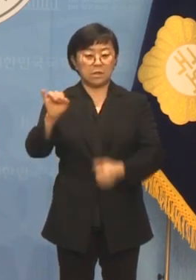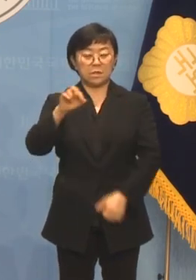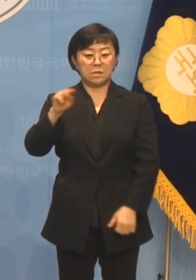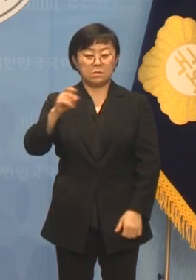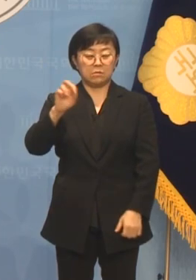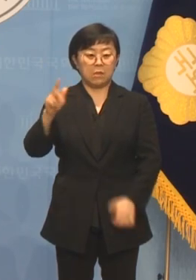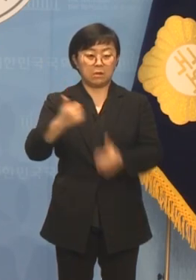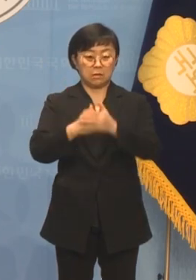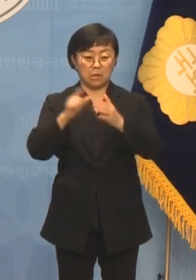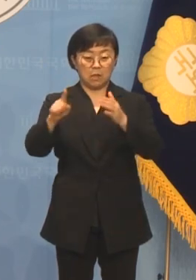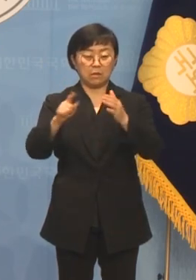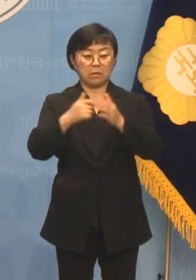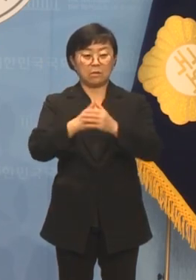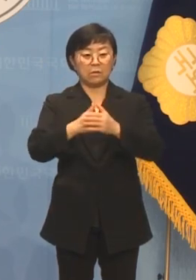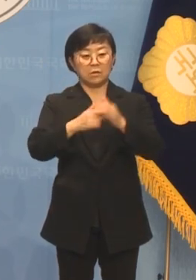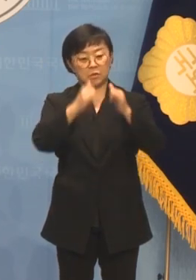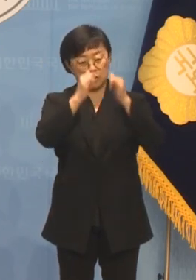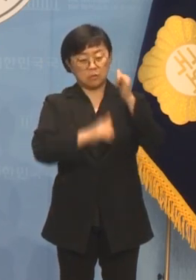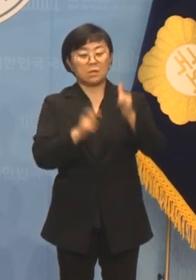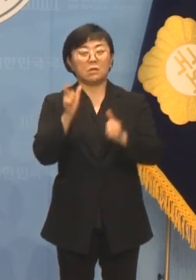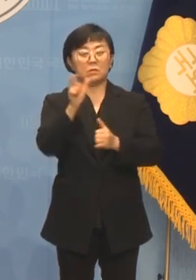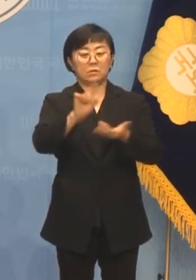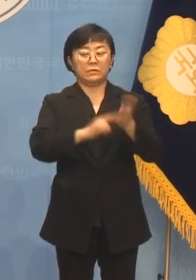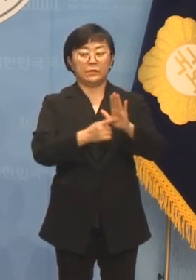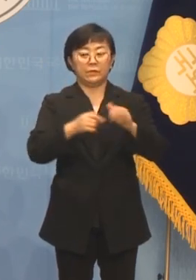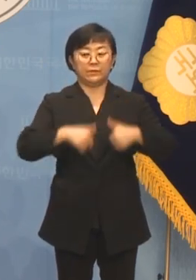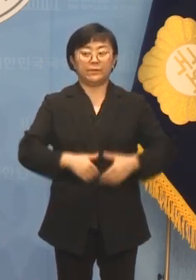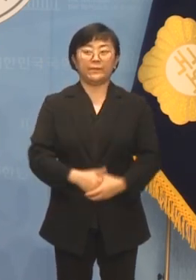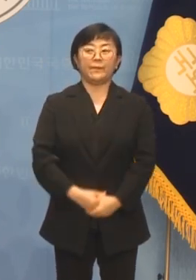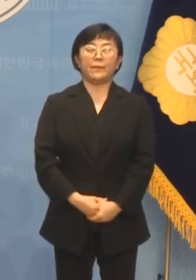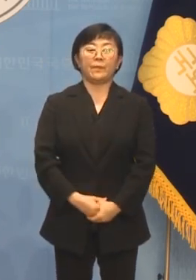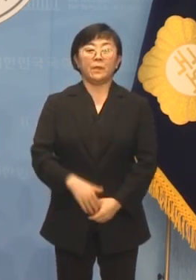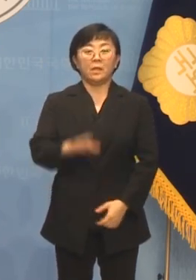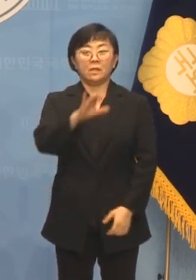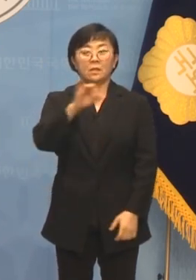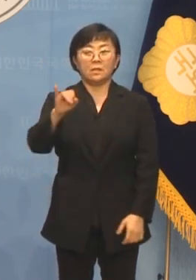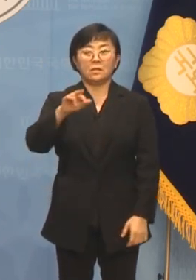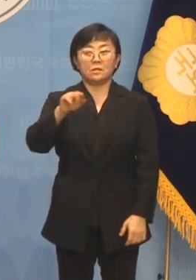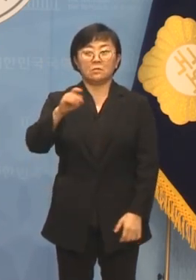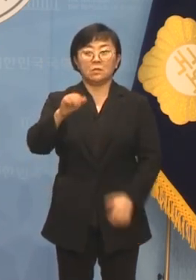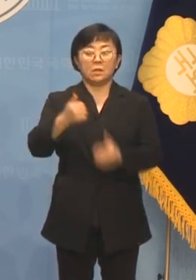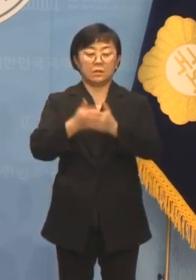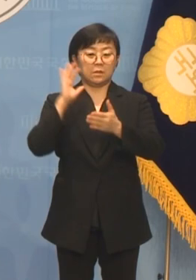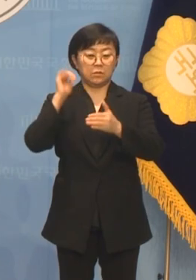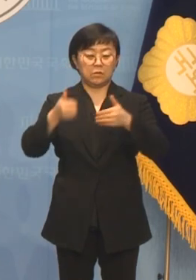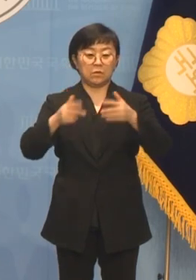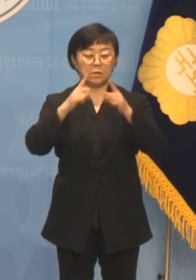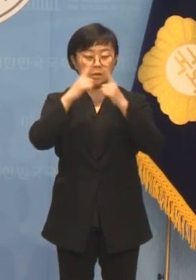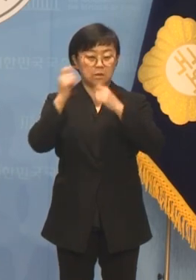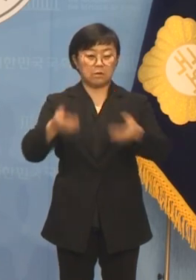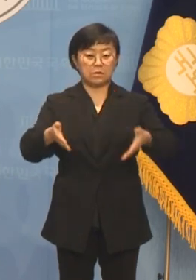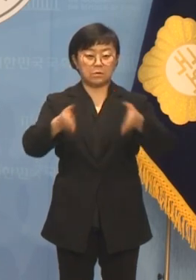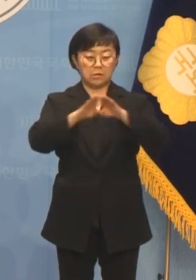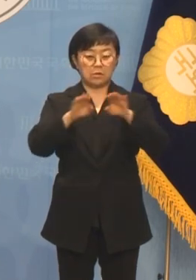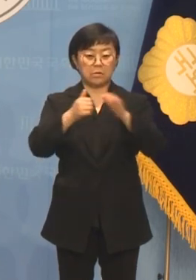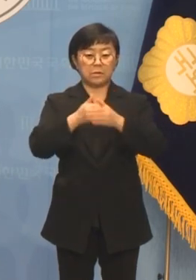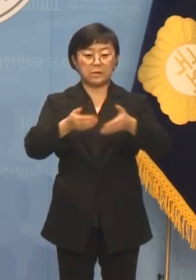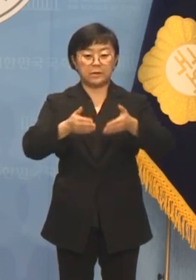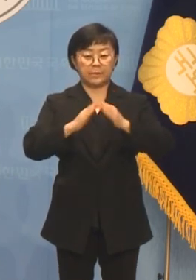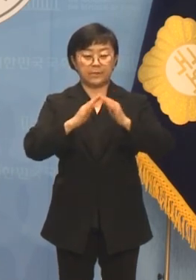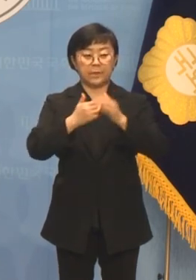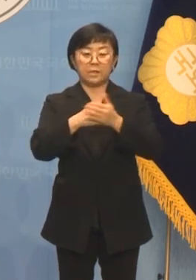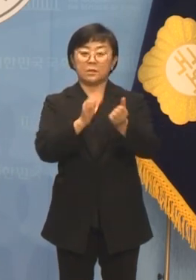공적을 제대로 조명해야 합니다. 이승만 대통령 기념관 설립과 그에 맞는